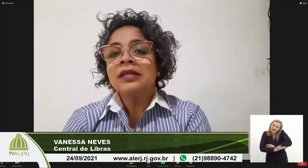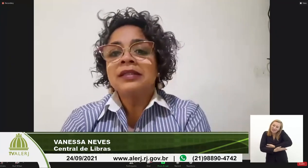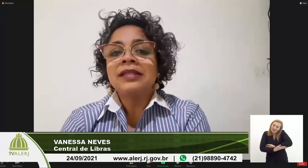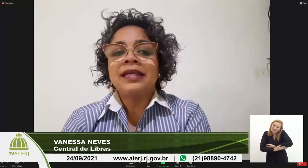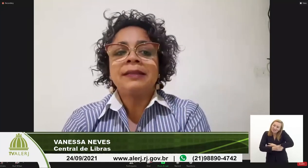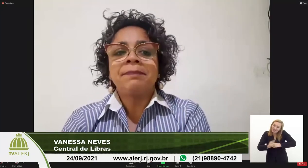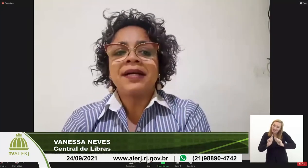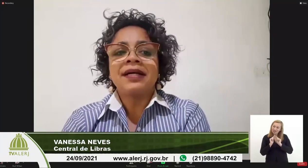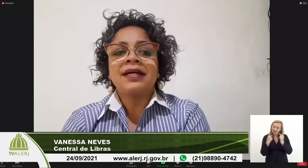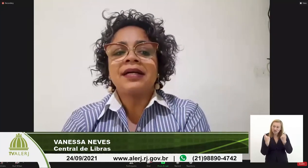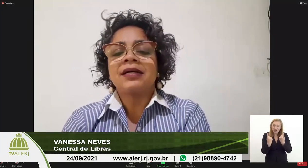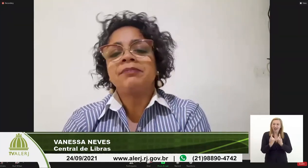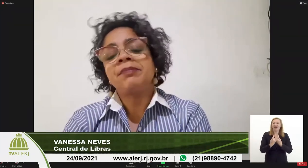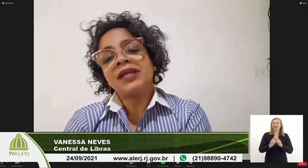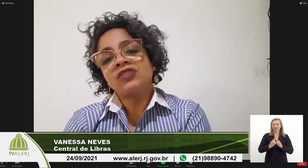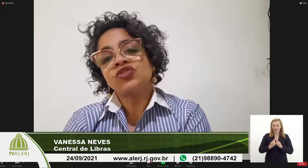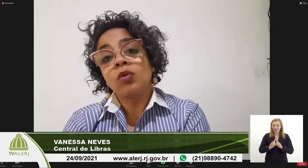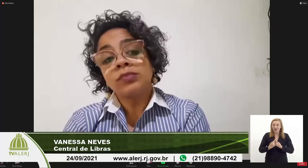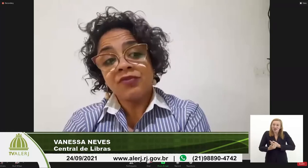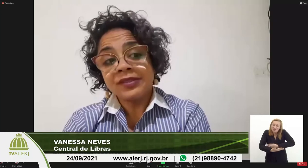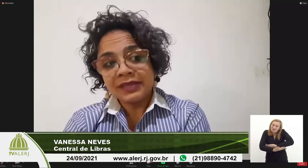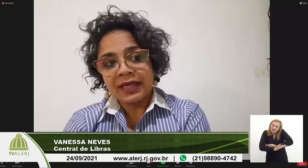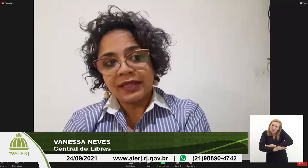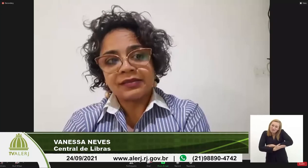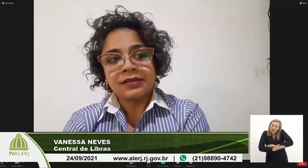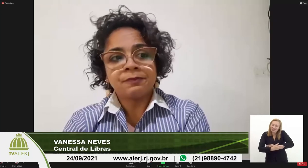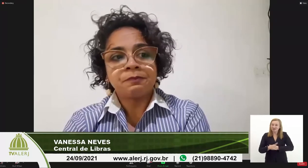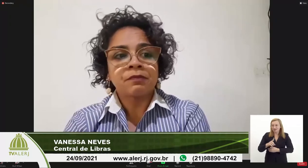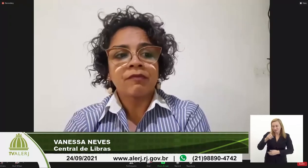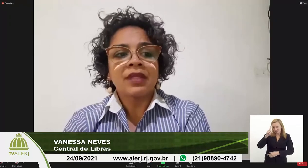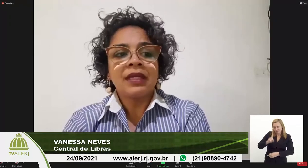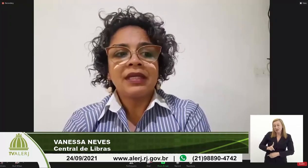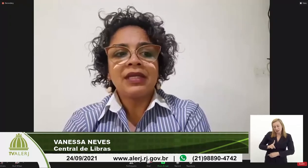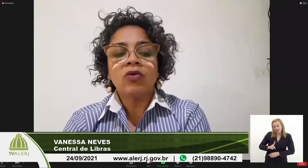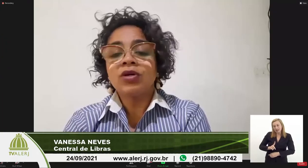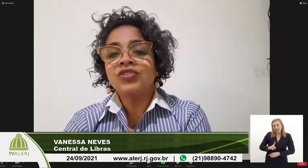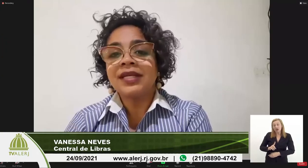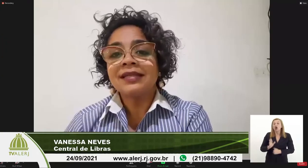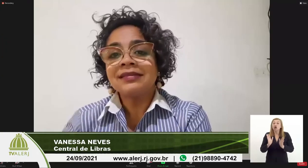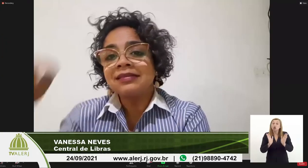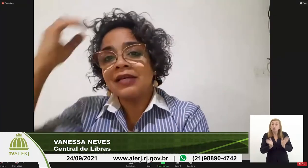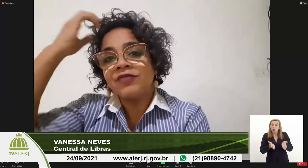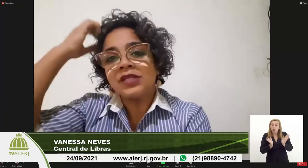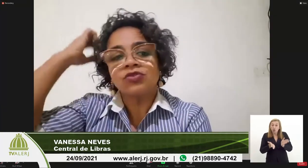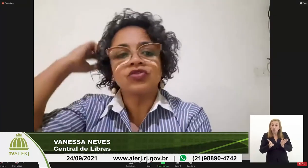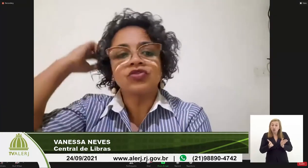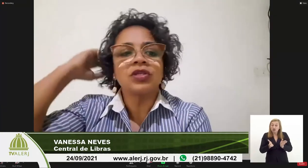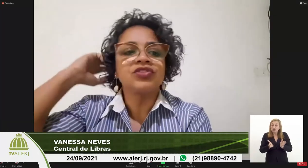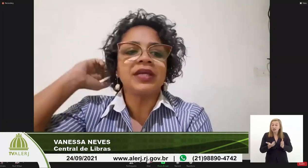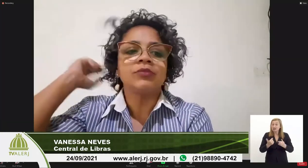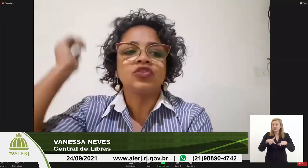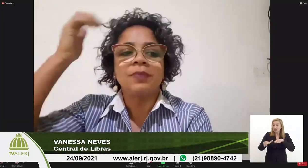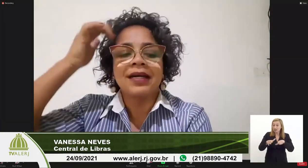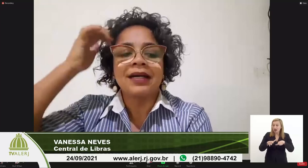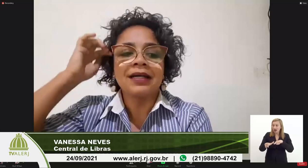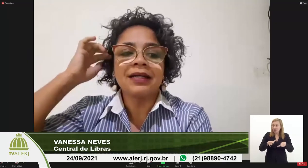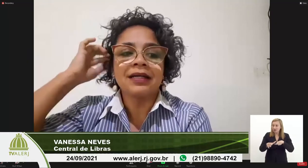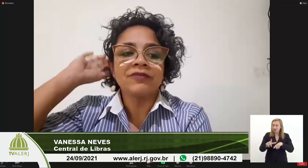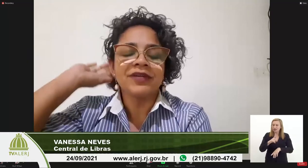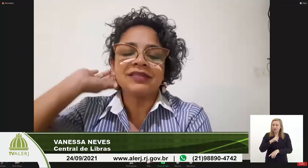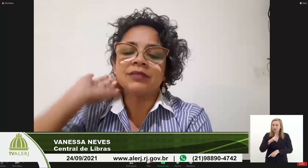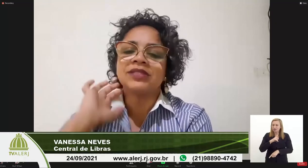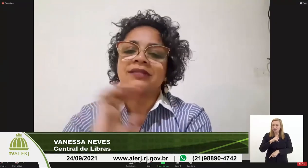para bebês com deficiência e hoje esses serviços nós temos para